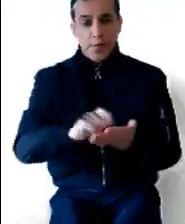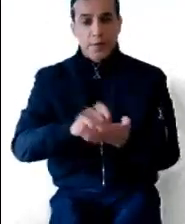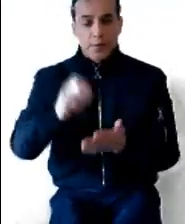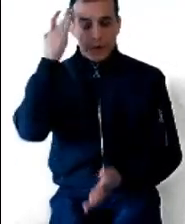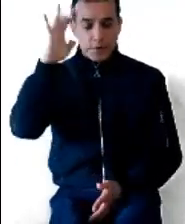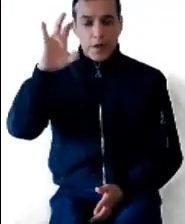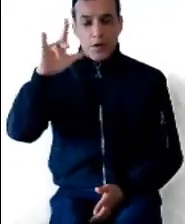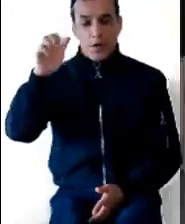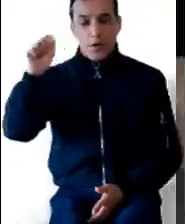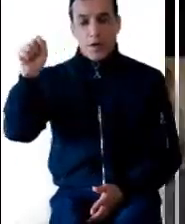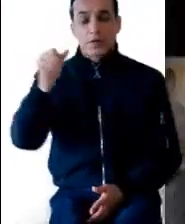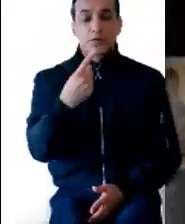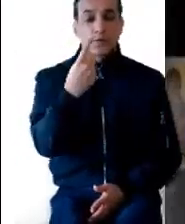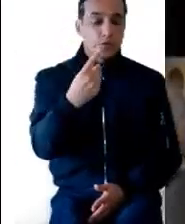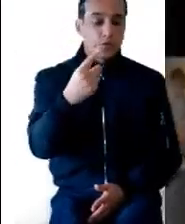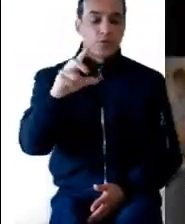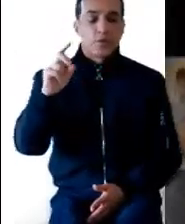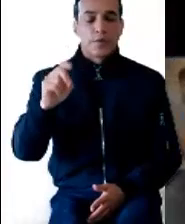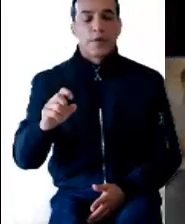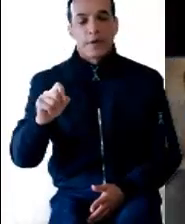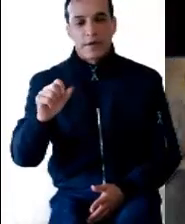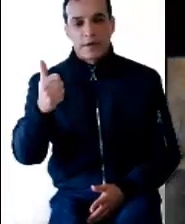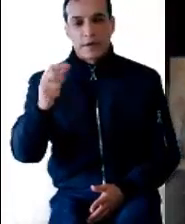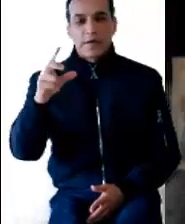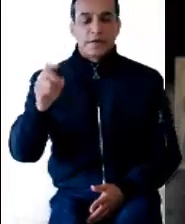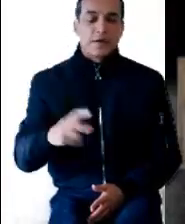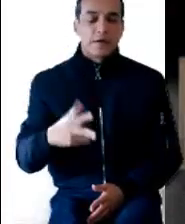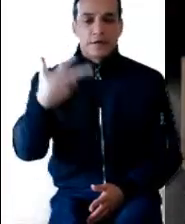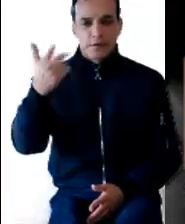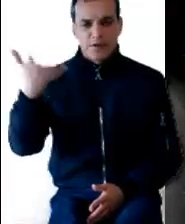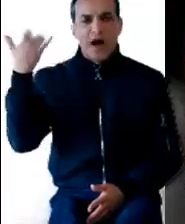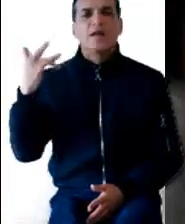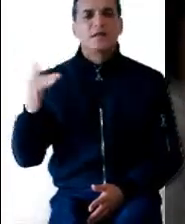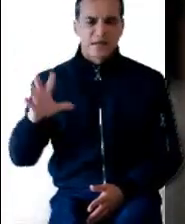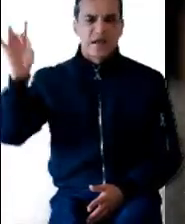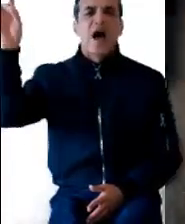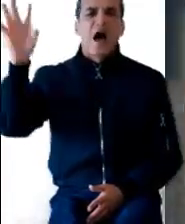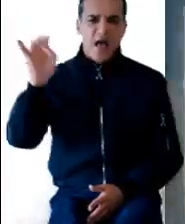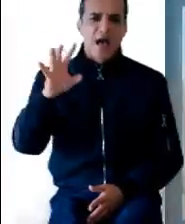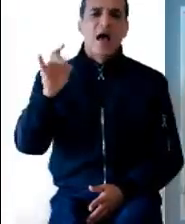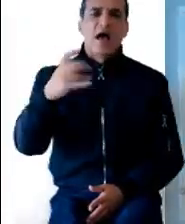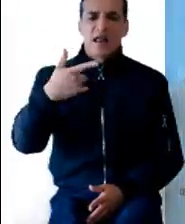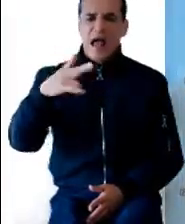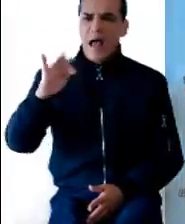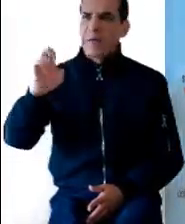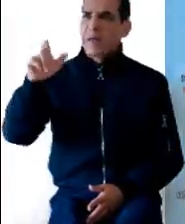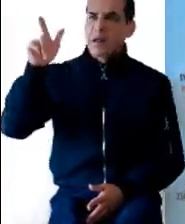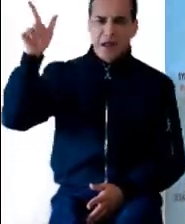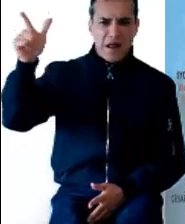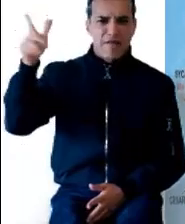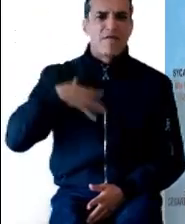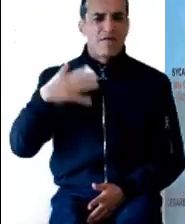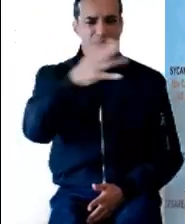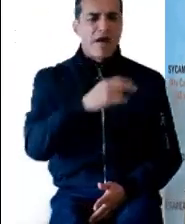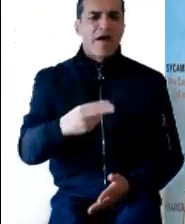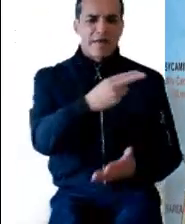Evangelio según San Lucas 1, 2638. En aquel tiempo el ángel Gabriel fue enviado por Dios a una